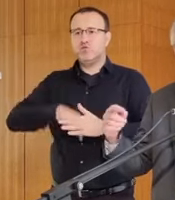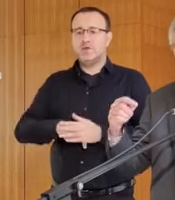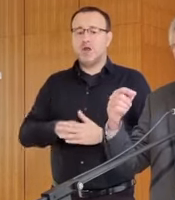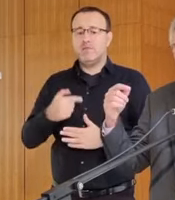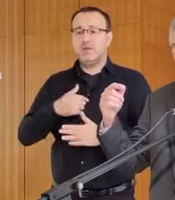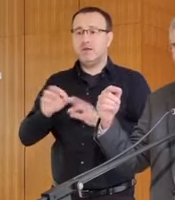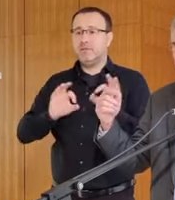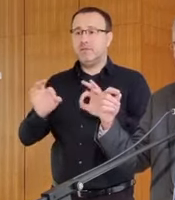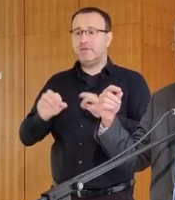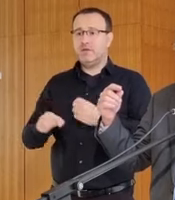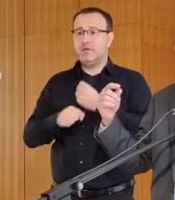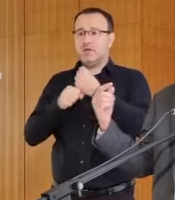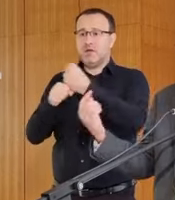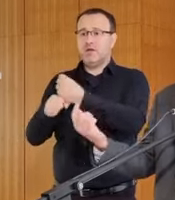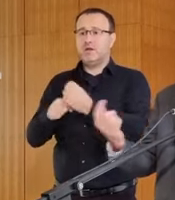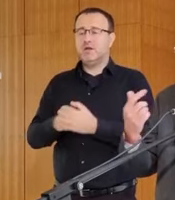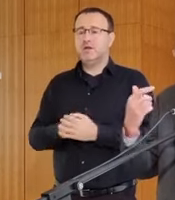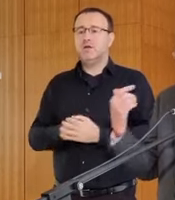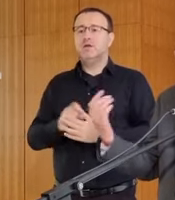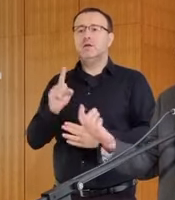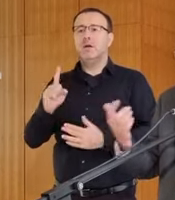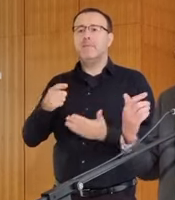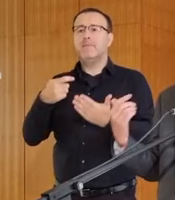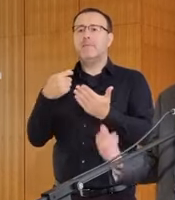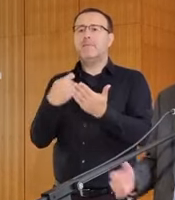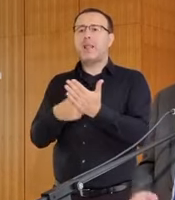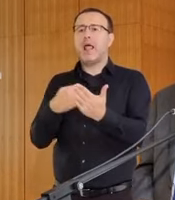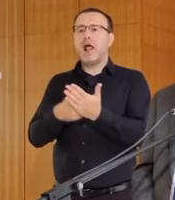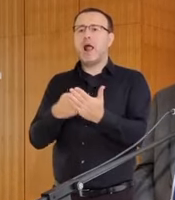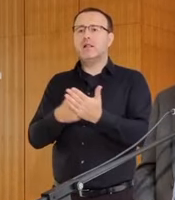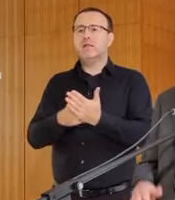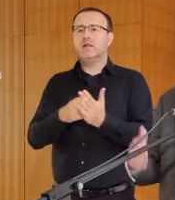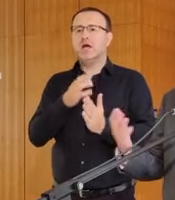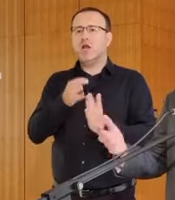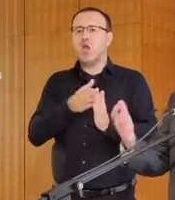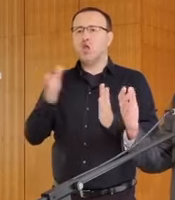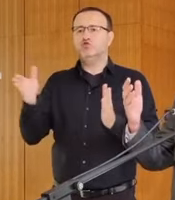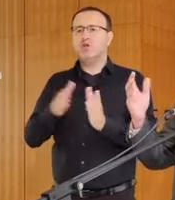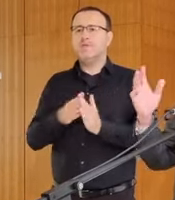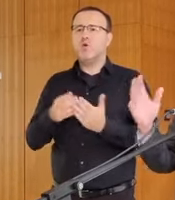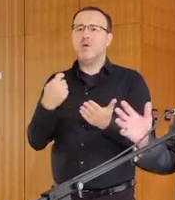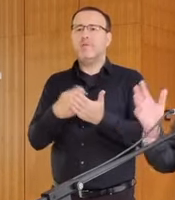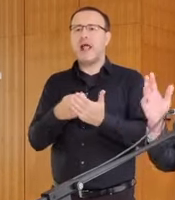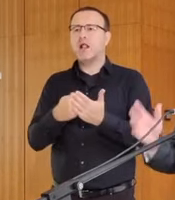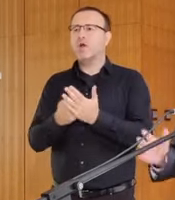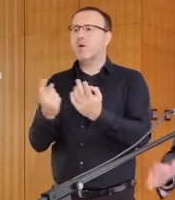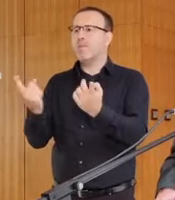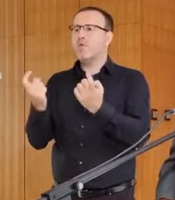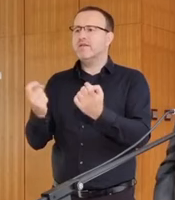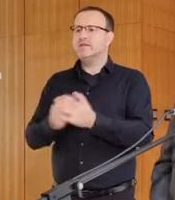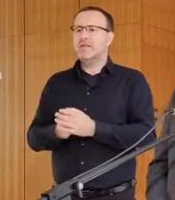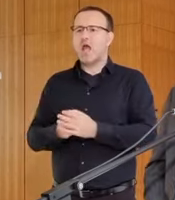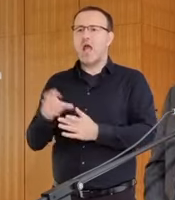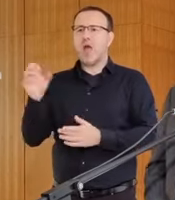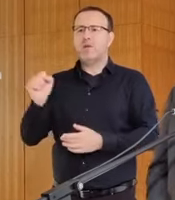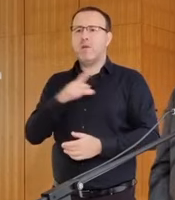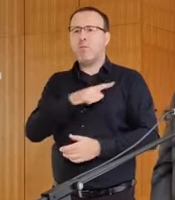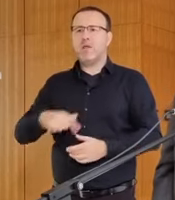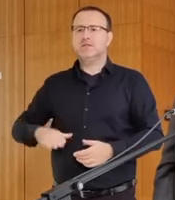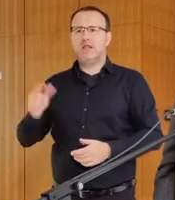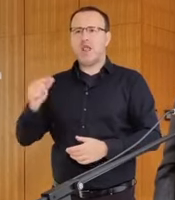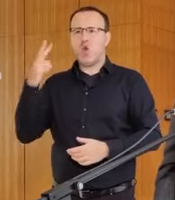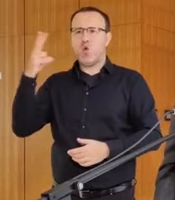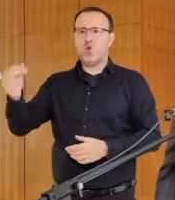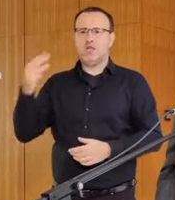predovšetkým platového režimu, ktorý by bol motivačný, aby nám neodchádzali ľudia